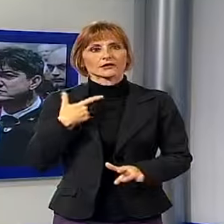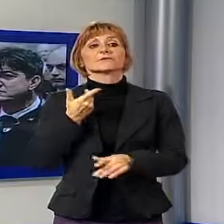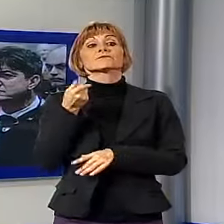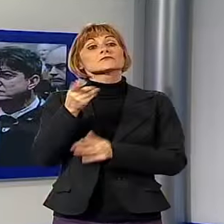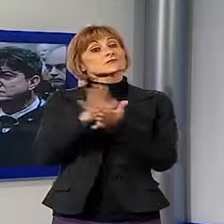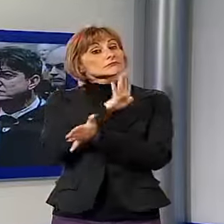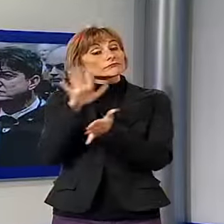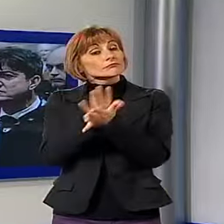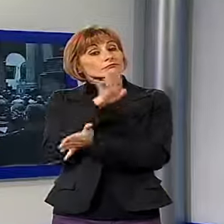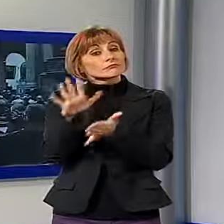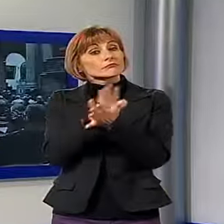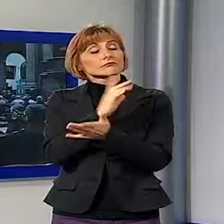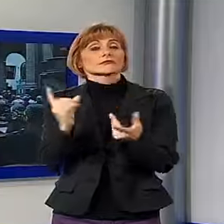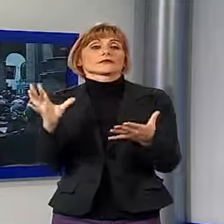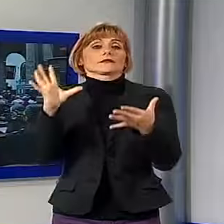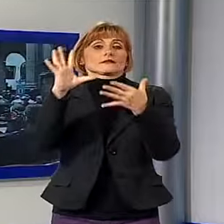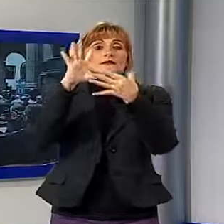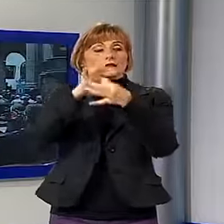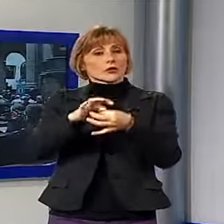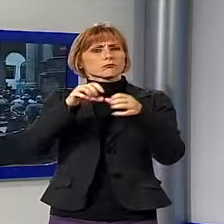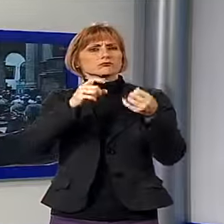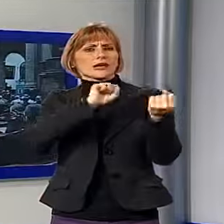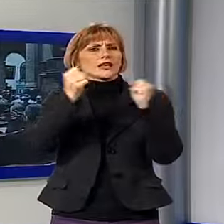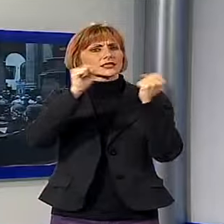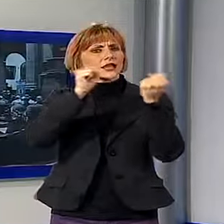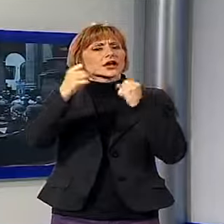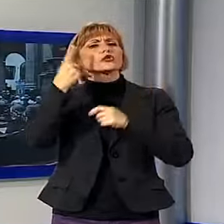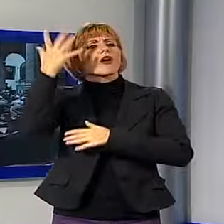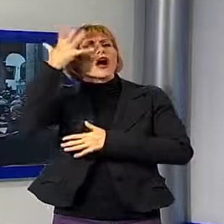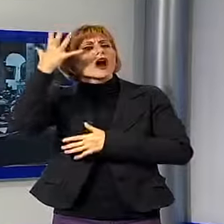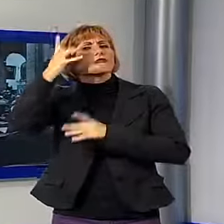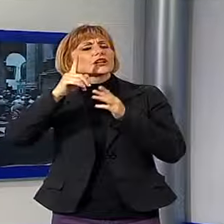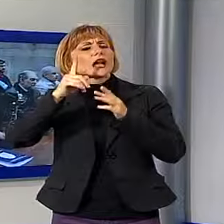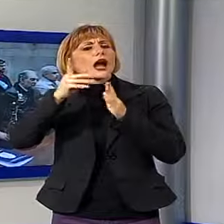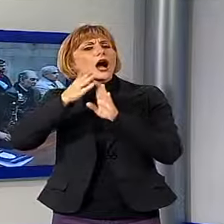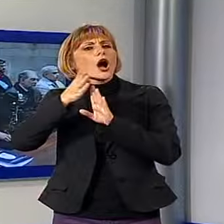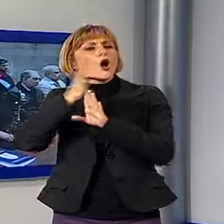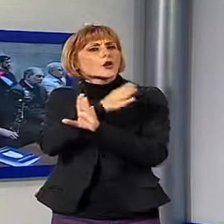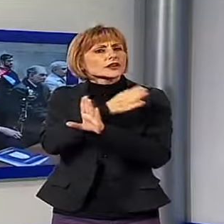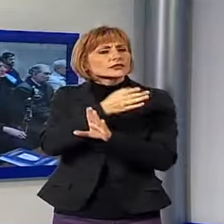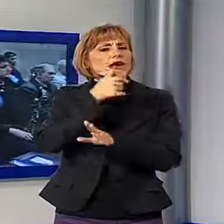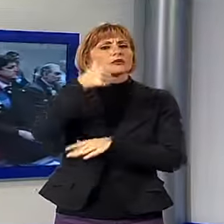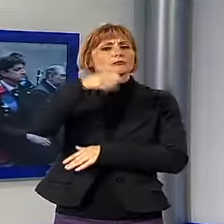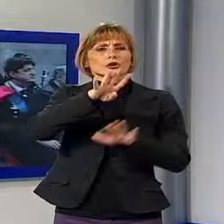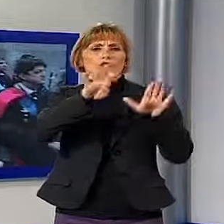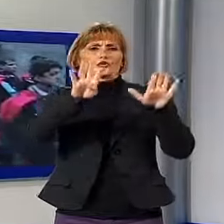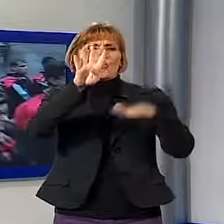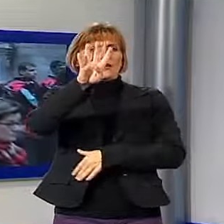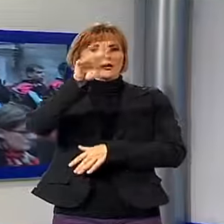legata alla cruenta battaglia di Kulkalber che avvenne in Africa orientale il 21 novembre del 1941 e vive l'eroico sacrificio del